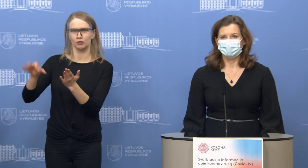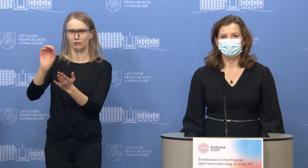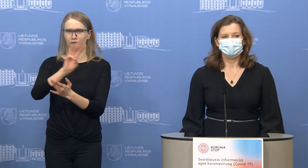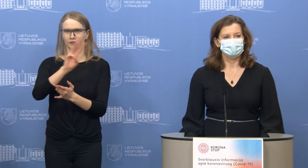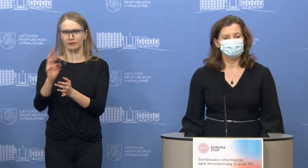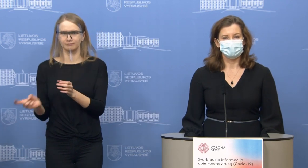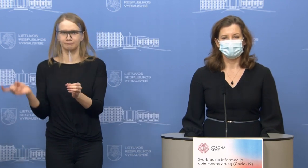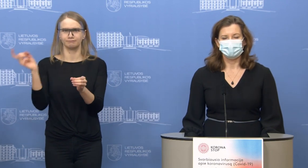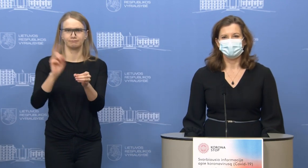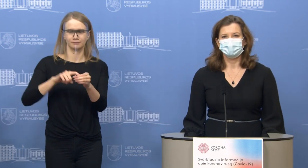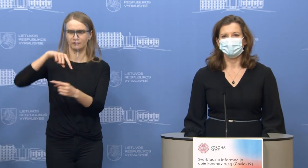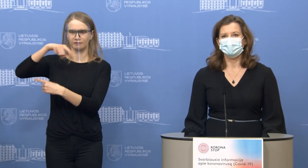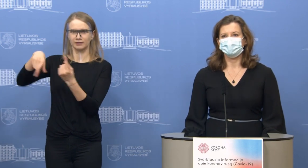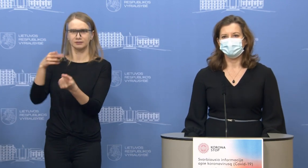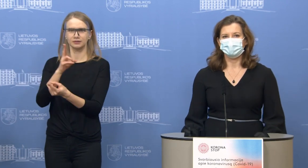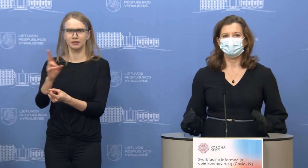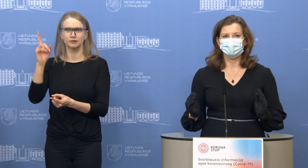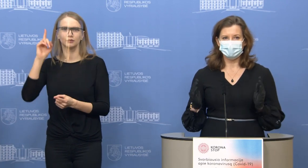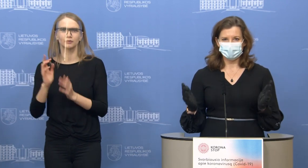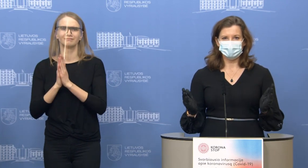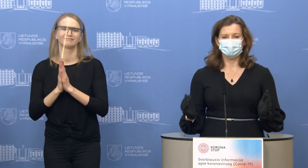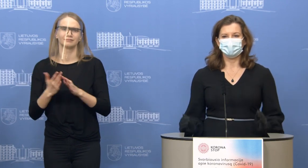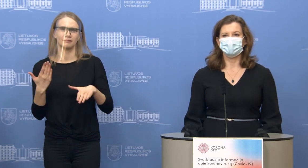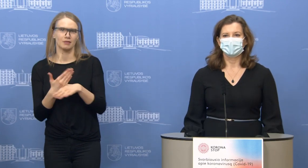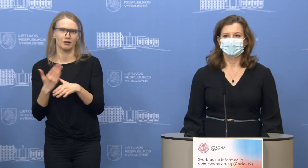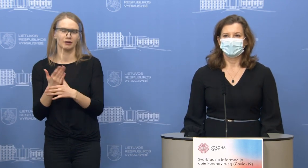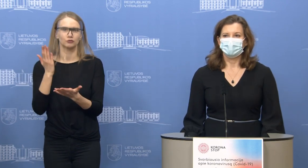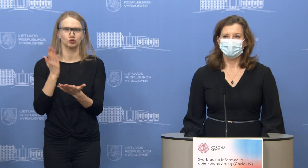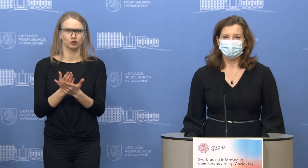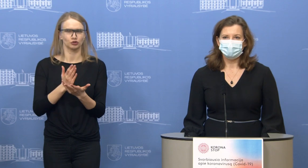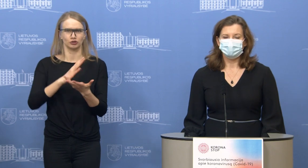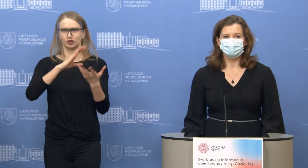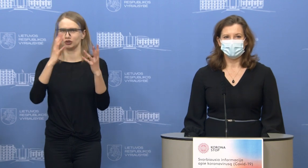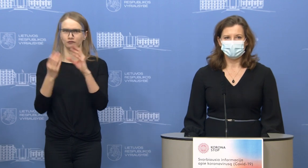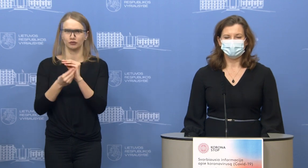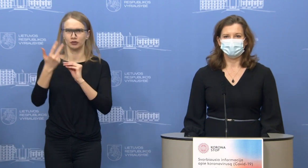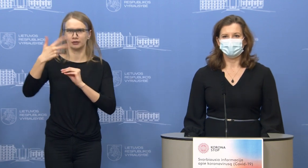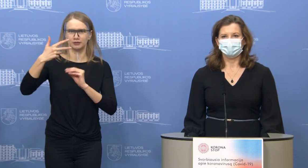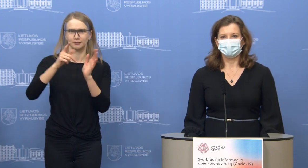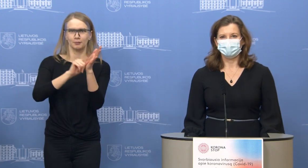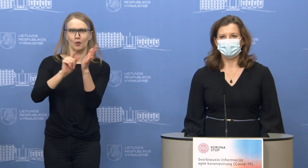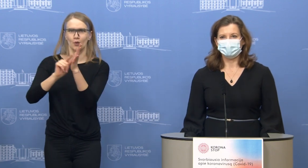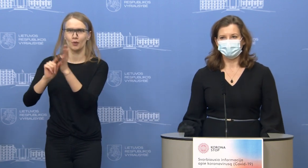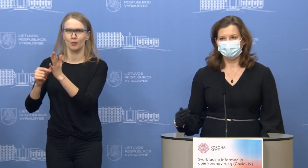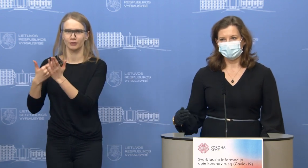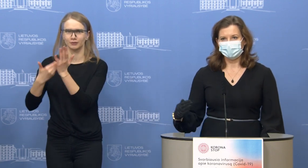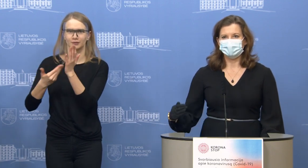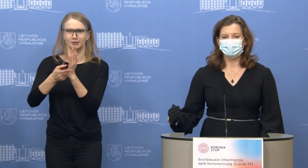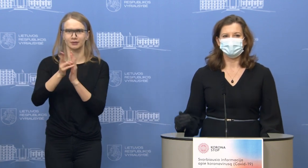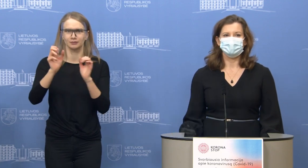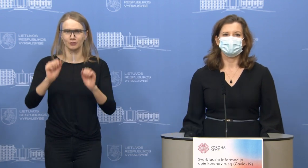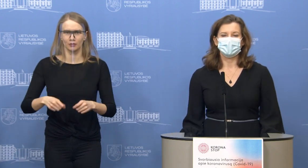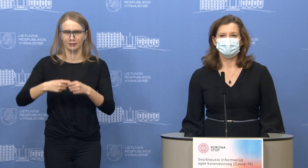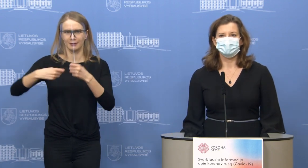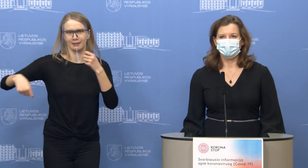nemažai. Net yra taip pat ir 30 mentoristės sporų mūsų sudarytų, kur verslas turi